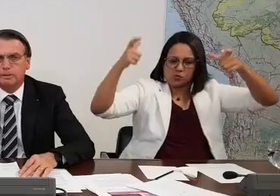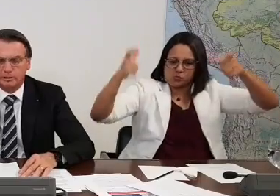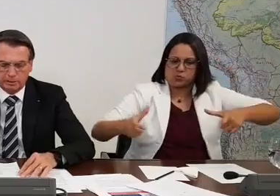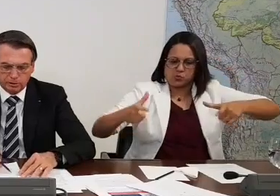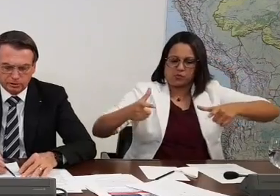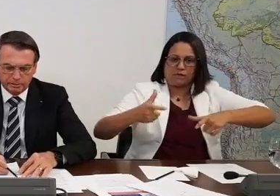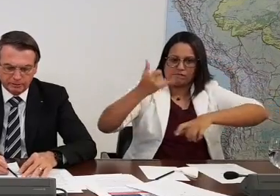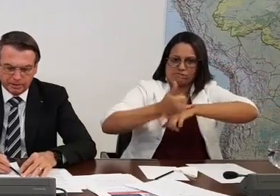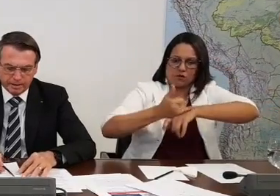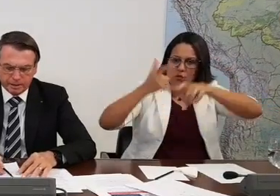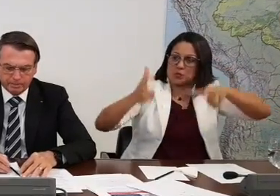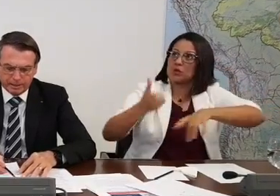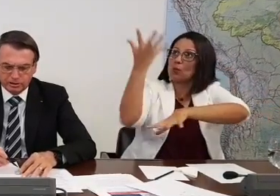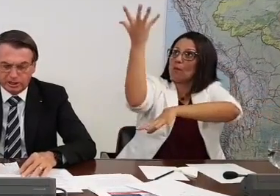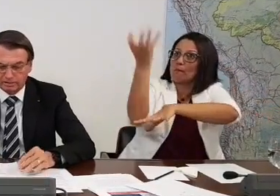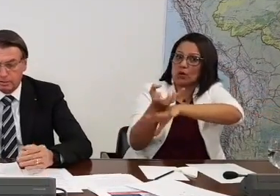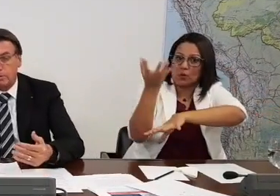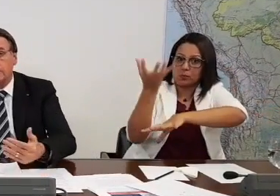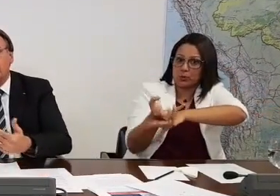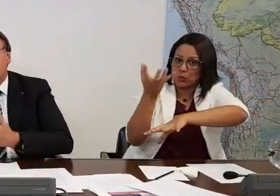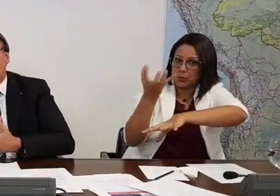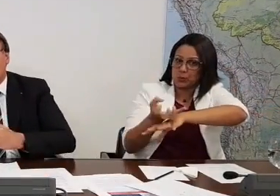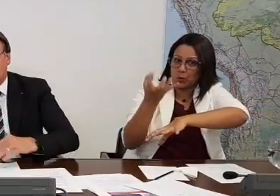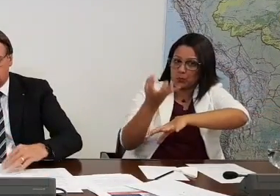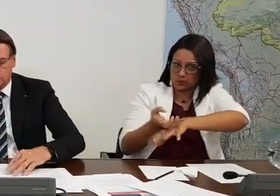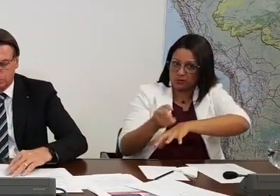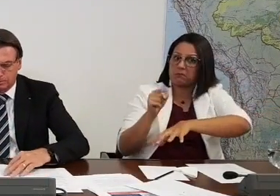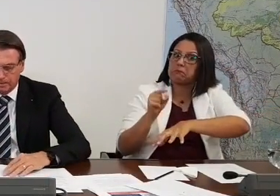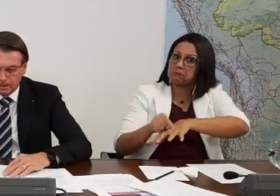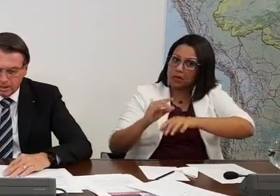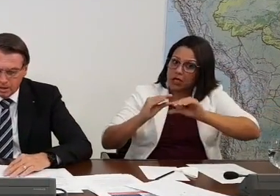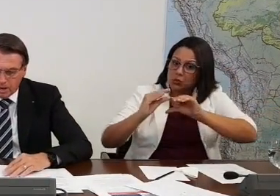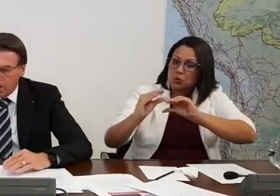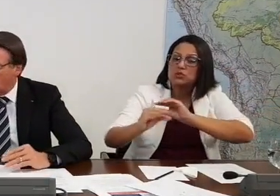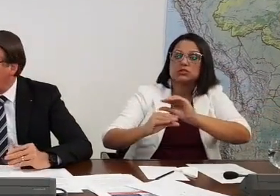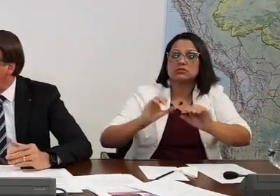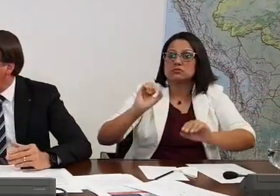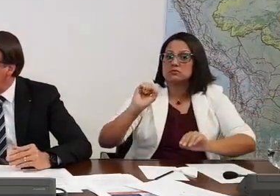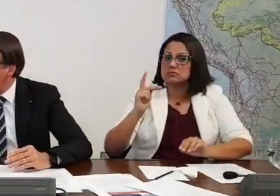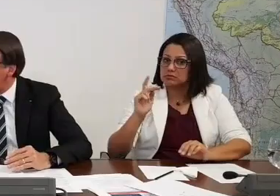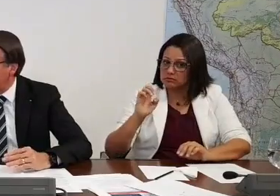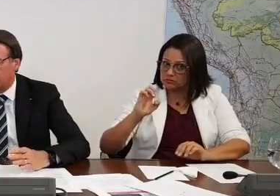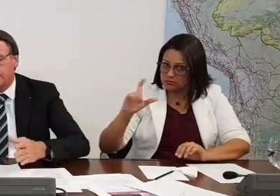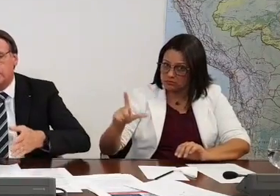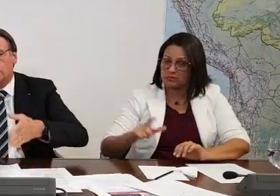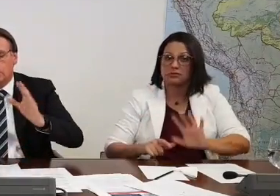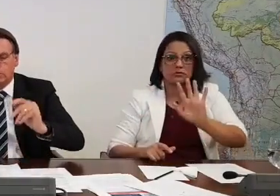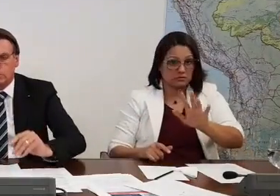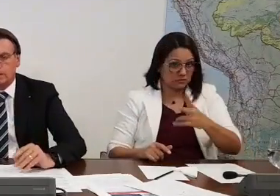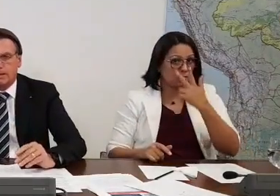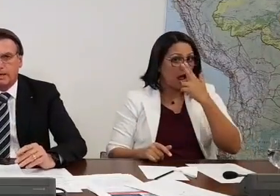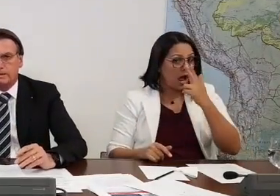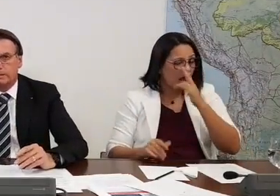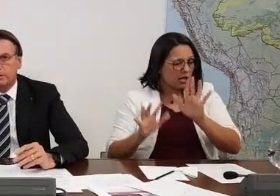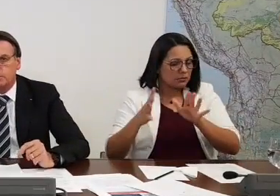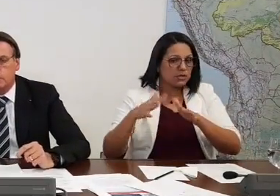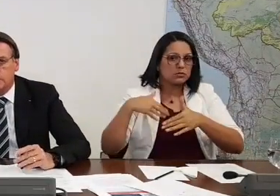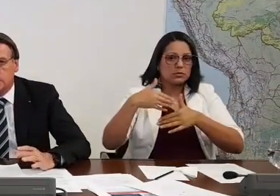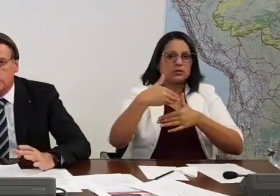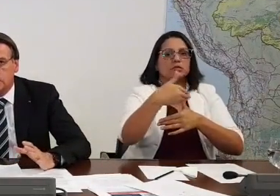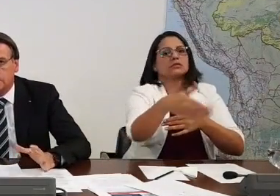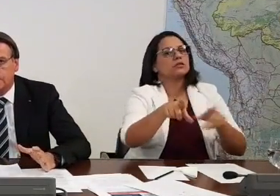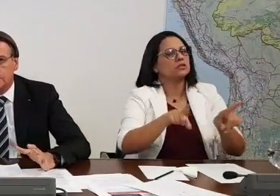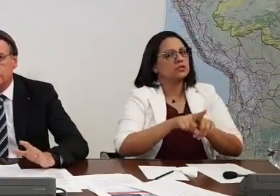projeto totalmente financiado pela Chesp. Agora, o que é importante nisso tudo? Algo parecido será feito ao longo dos canais da